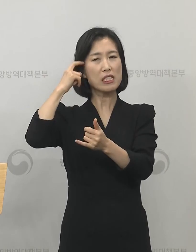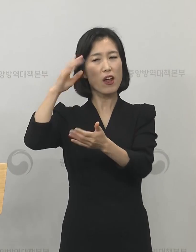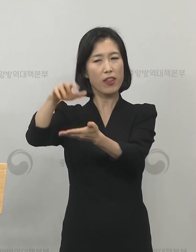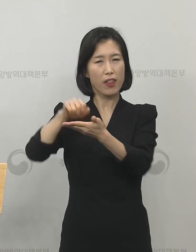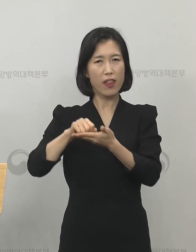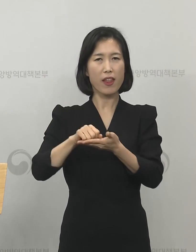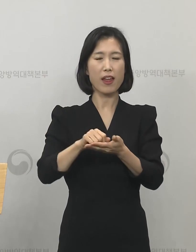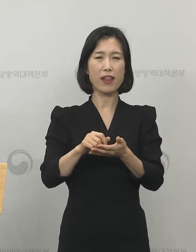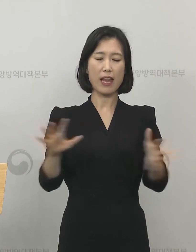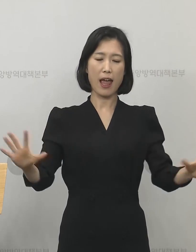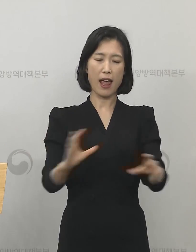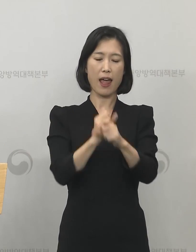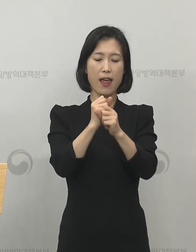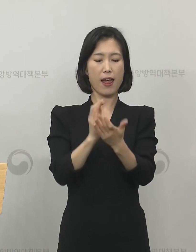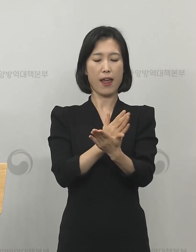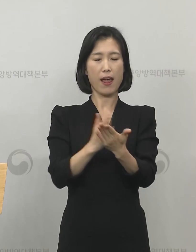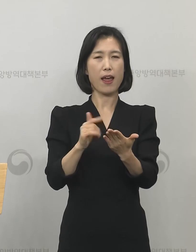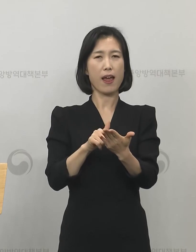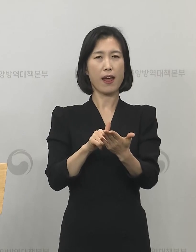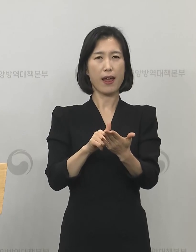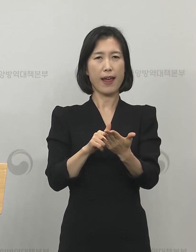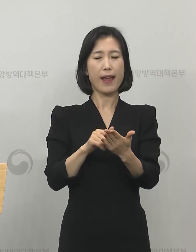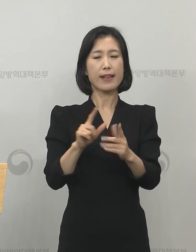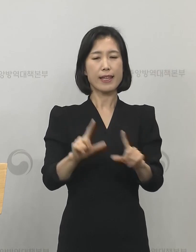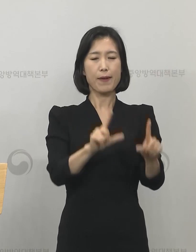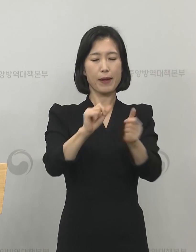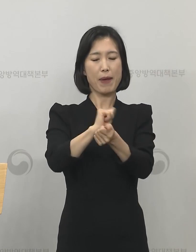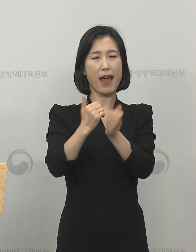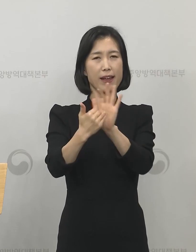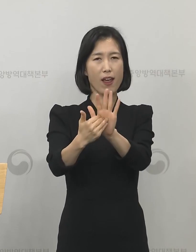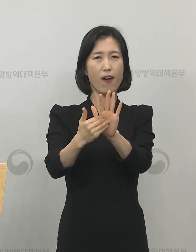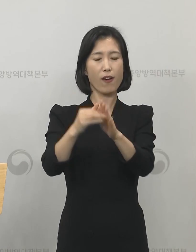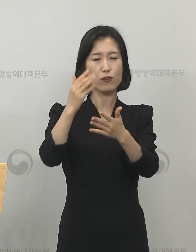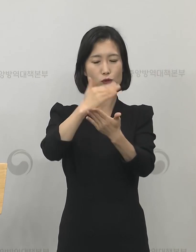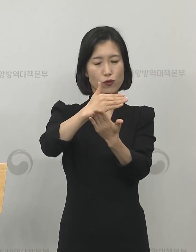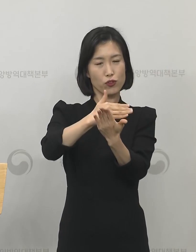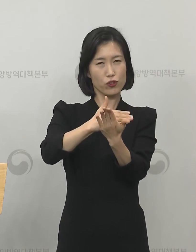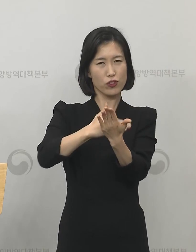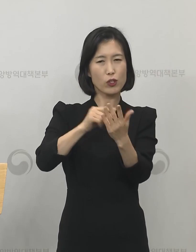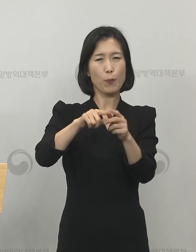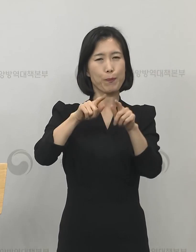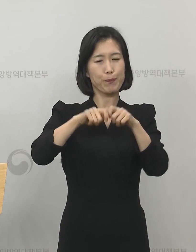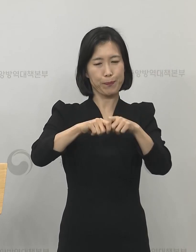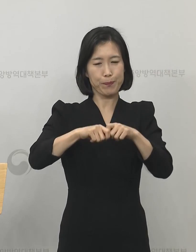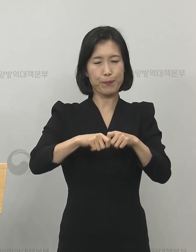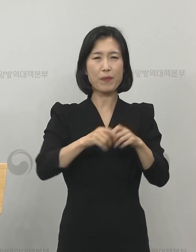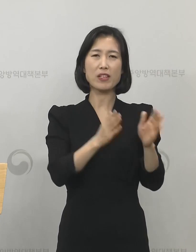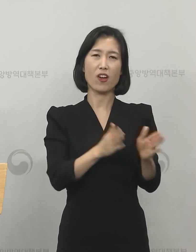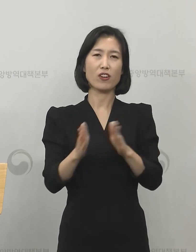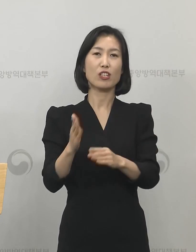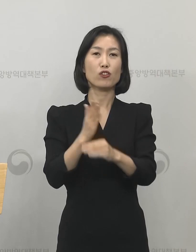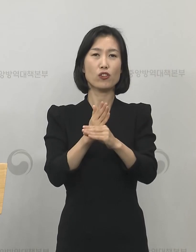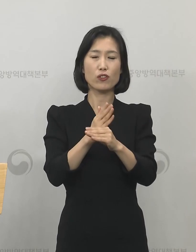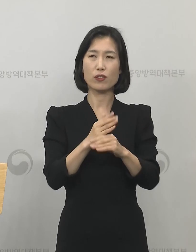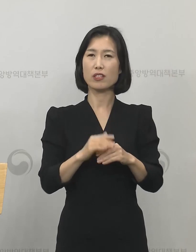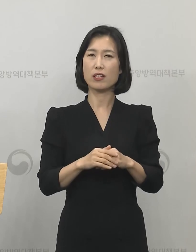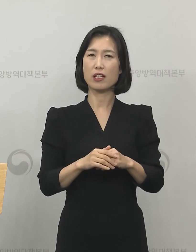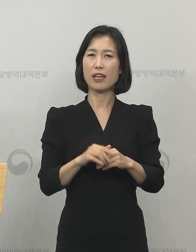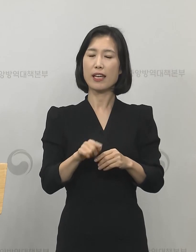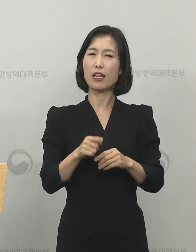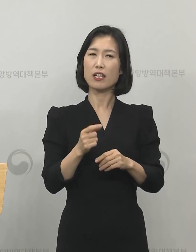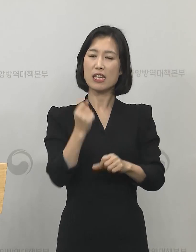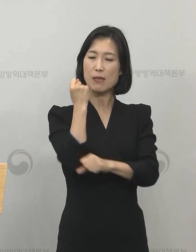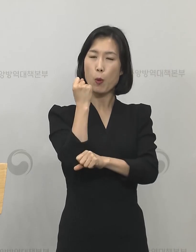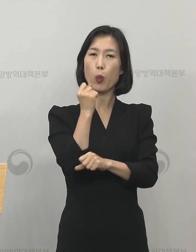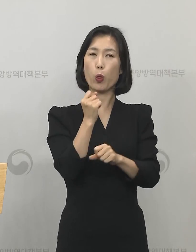생활방역수칙을 좀 더 세밀하게 만드는 작업들을 진행을 하고 있고 이런 부분들은 이제 좀